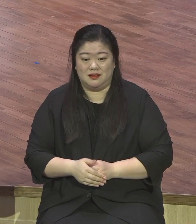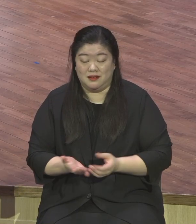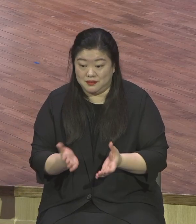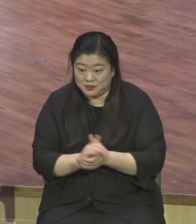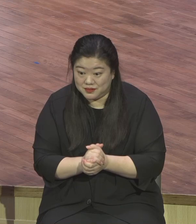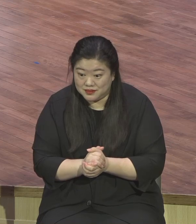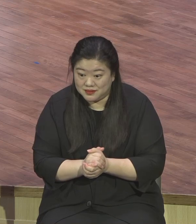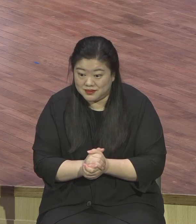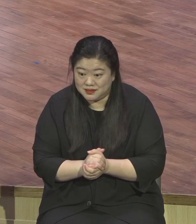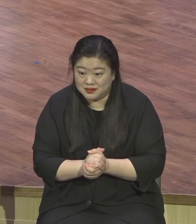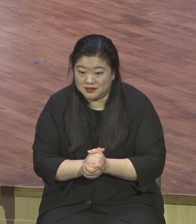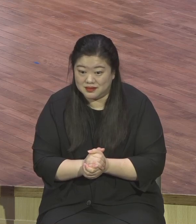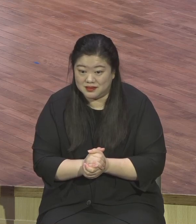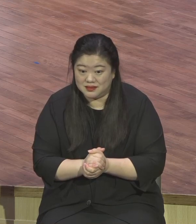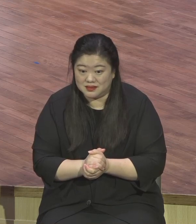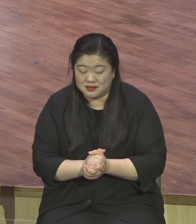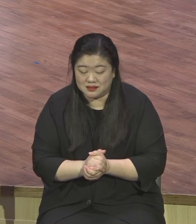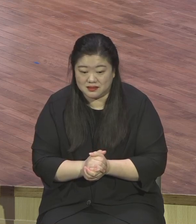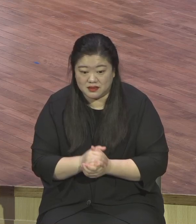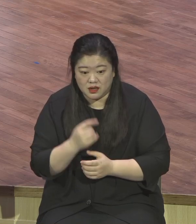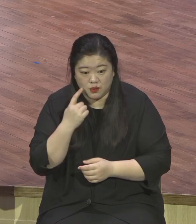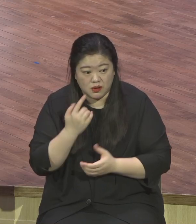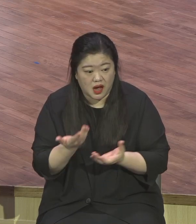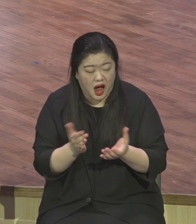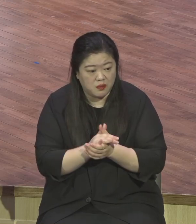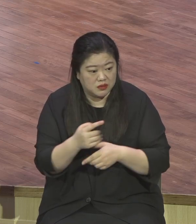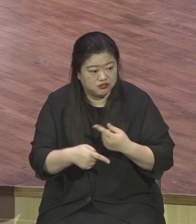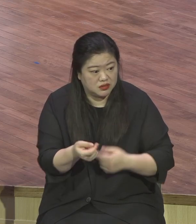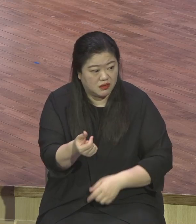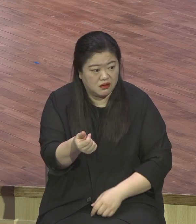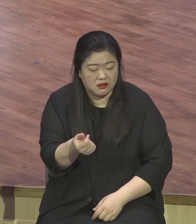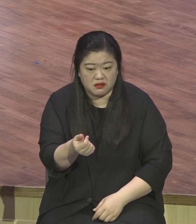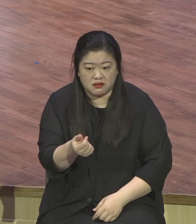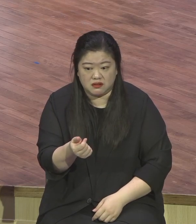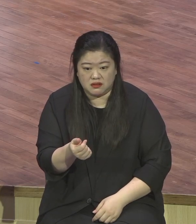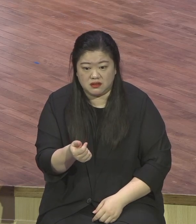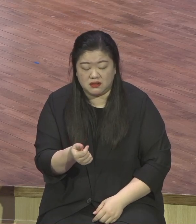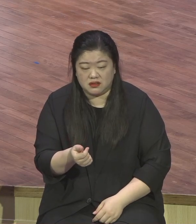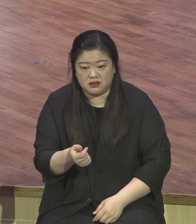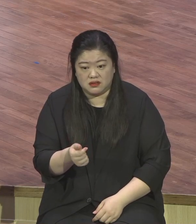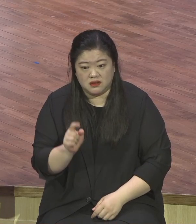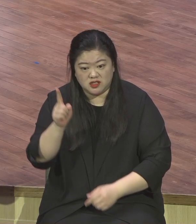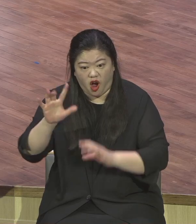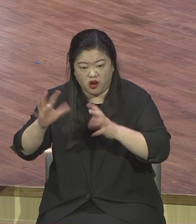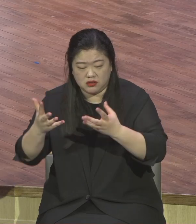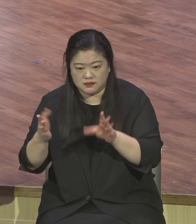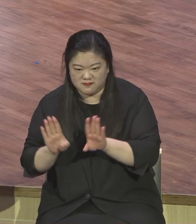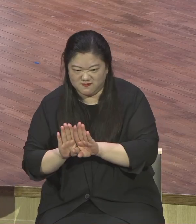아멘 소리가 이래가지고 천국 가겠나 아멘